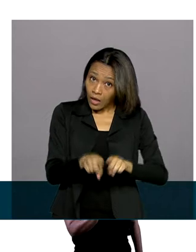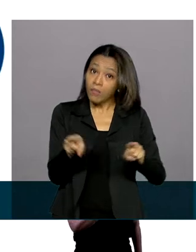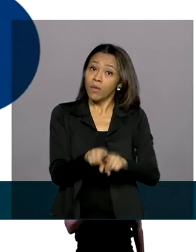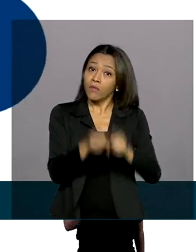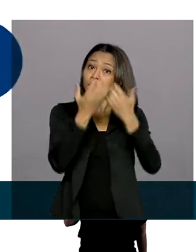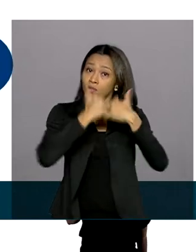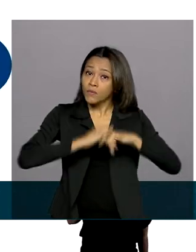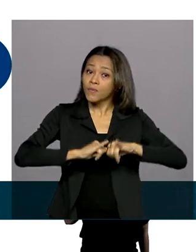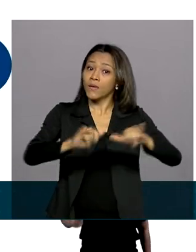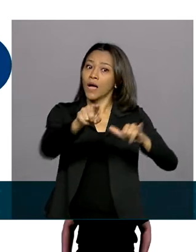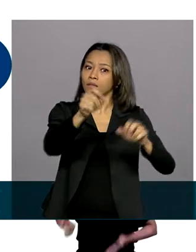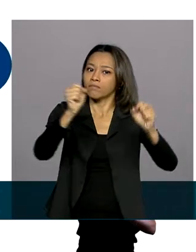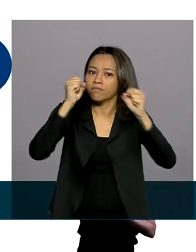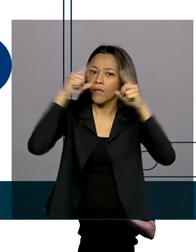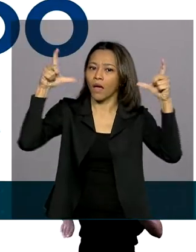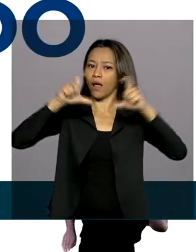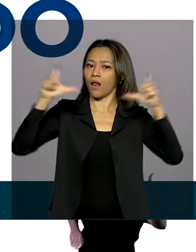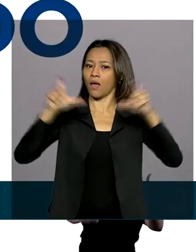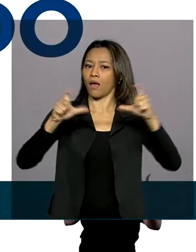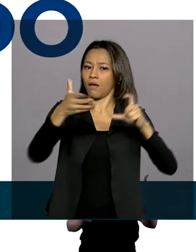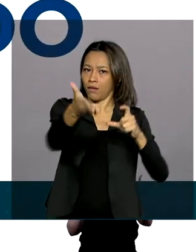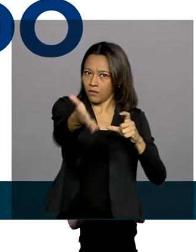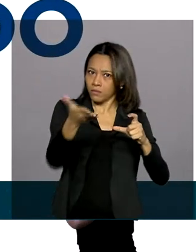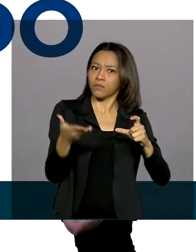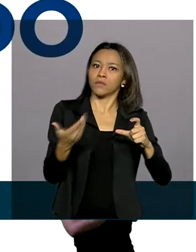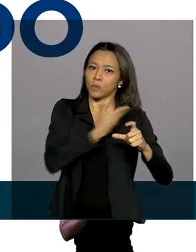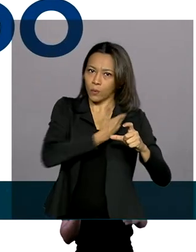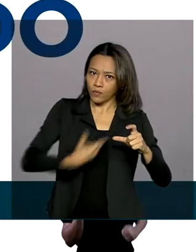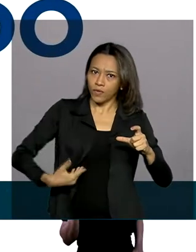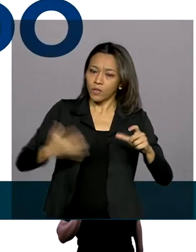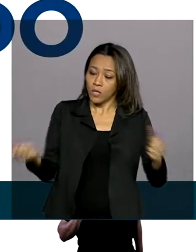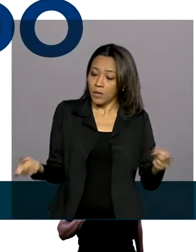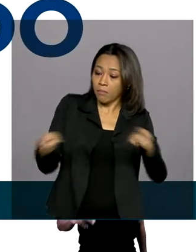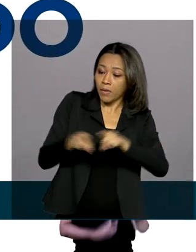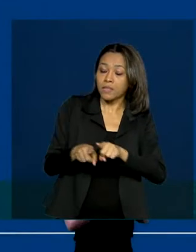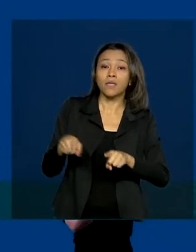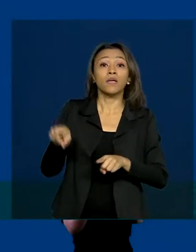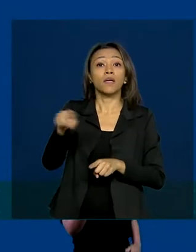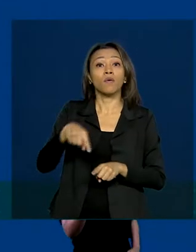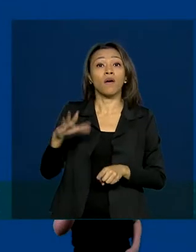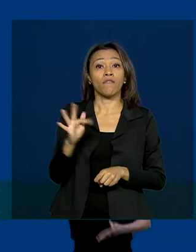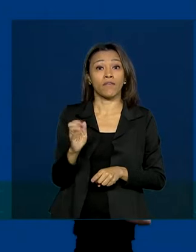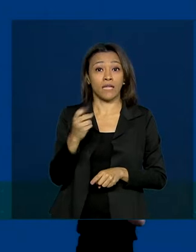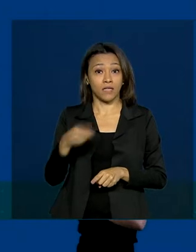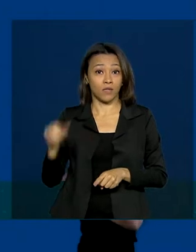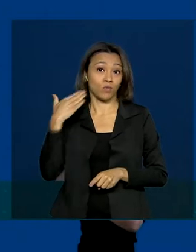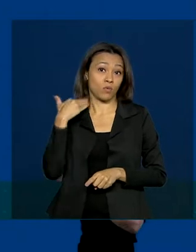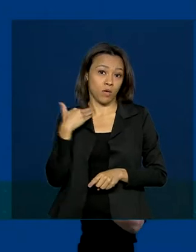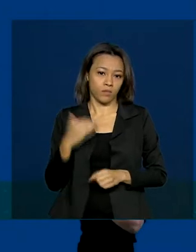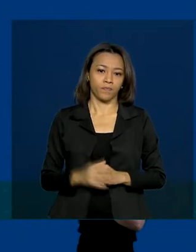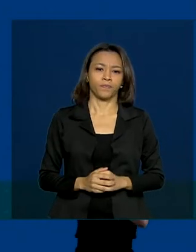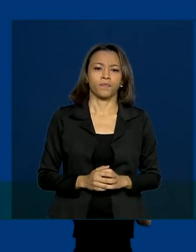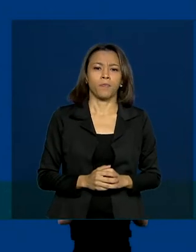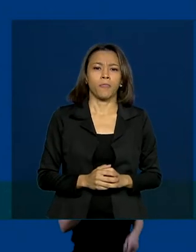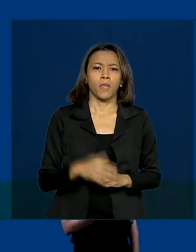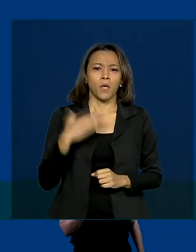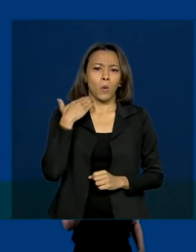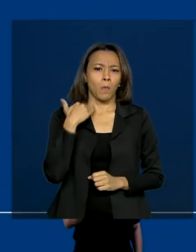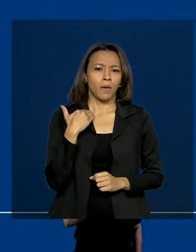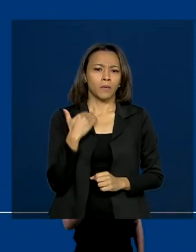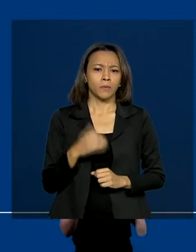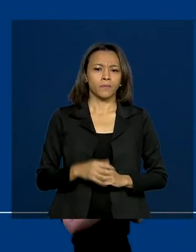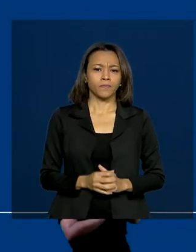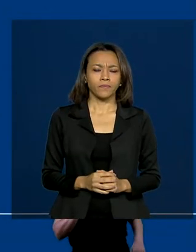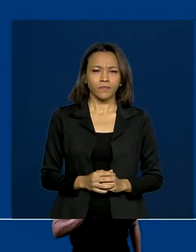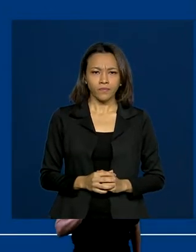uma campanha de alerta do governo junto com a Federação dos Bancos. O banco nunca manda ninguém em casa para retirar